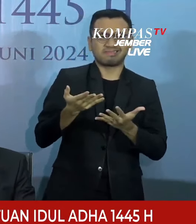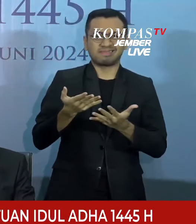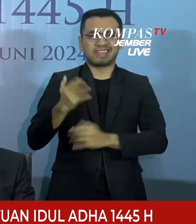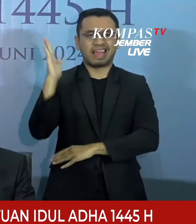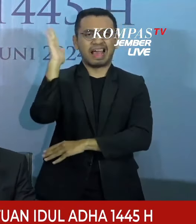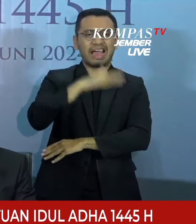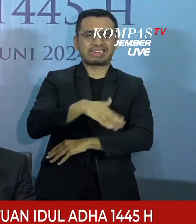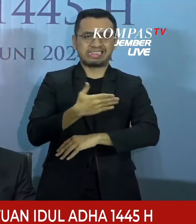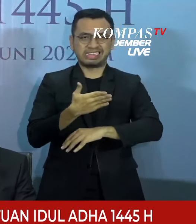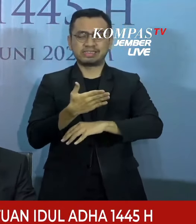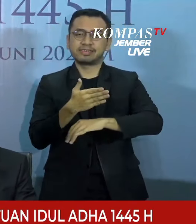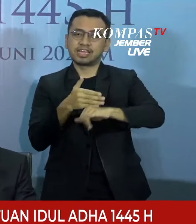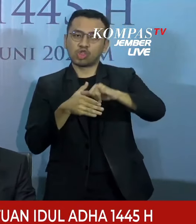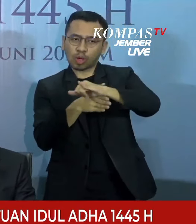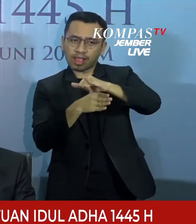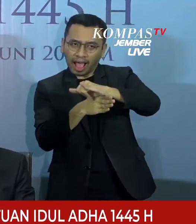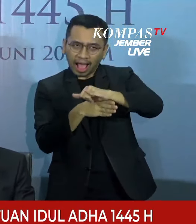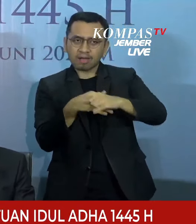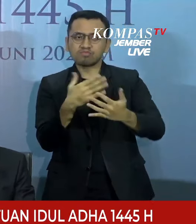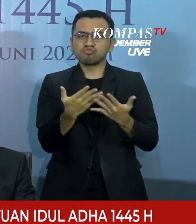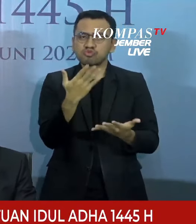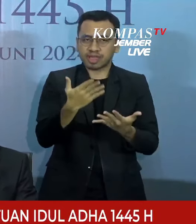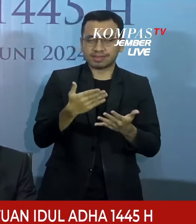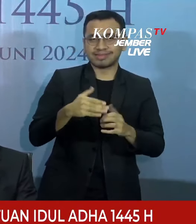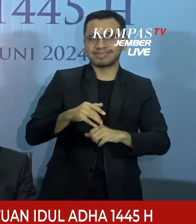dalam melaksanakan ibadah